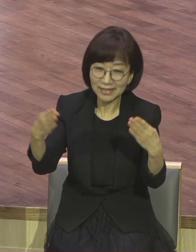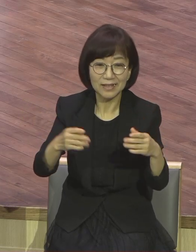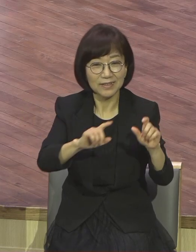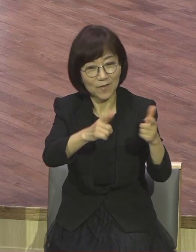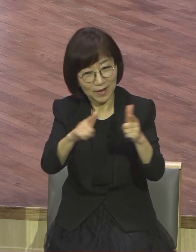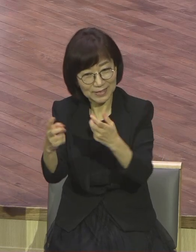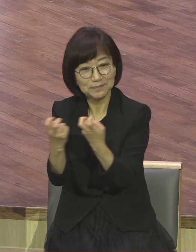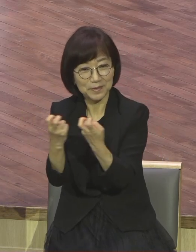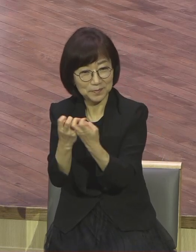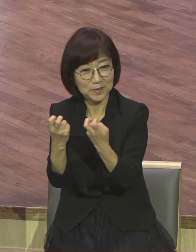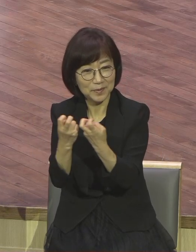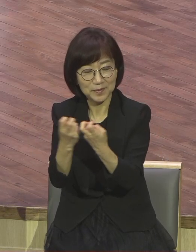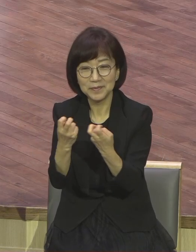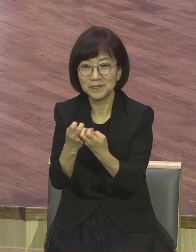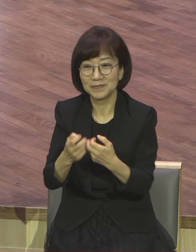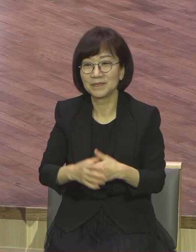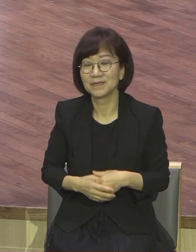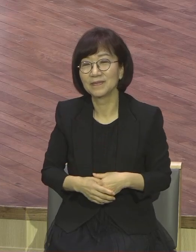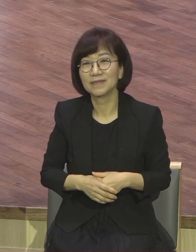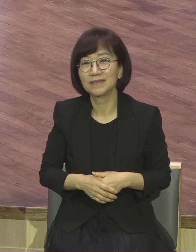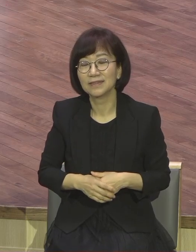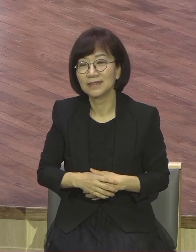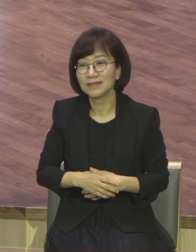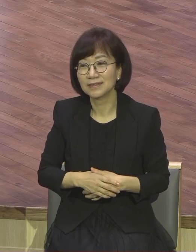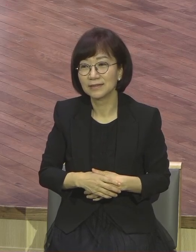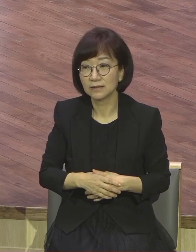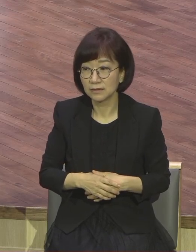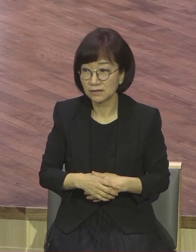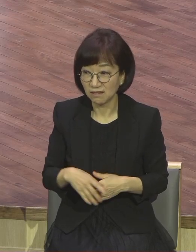접근할 수가 있다. 아멘이 전혀 안 나오네.